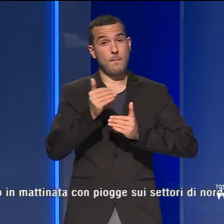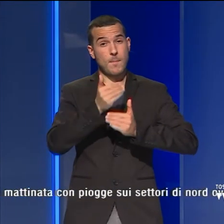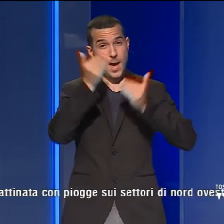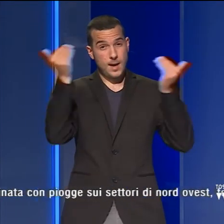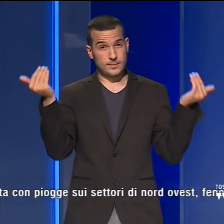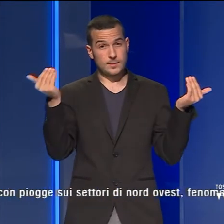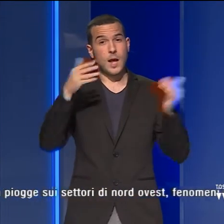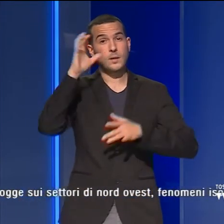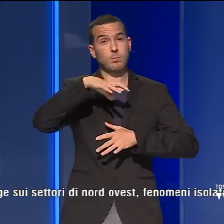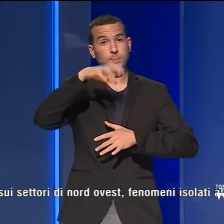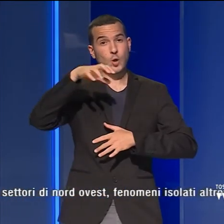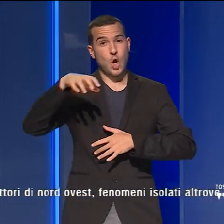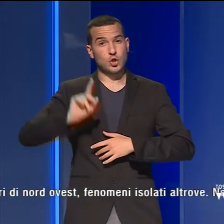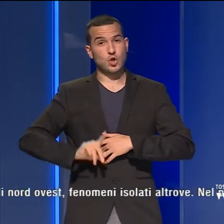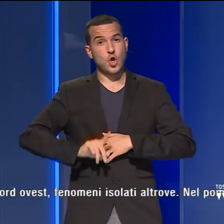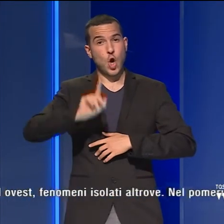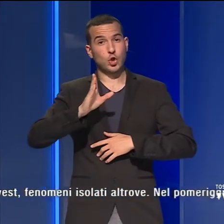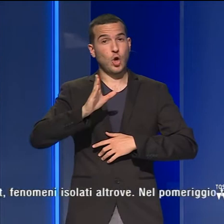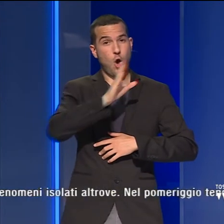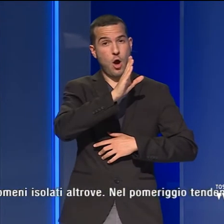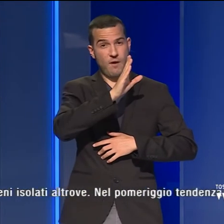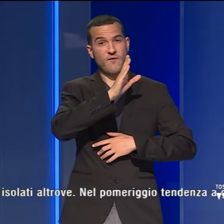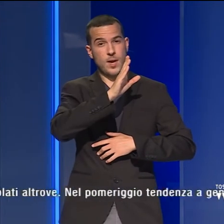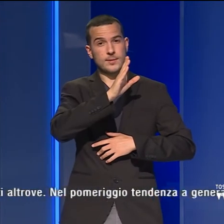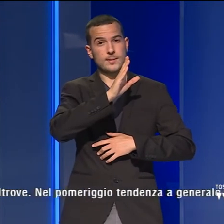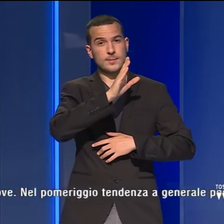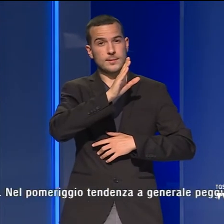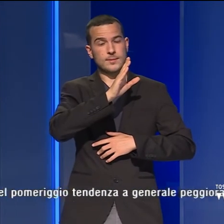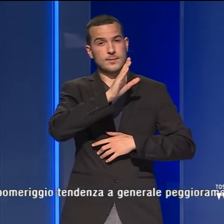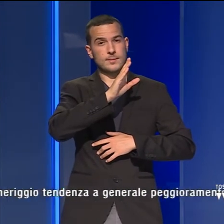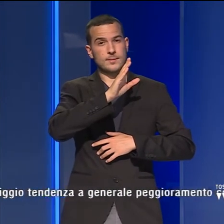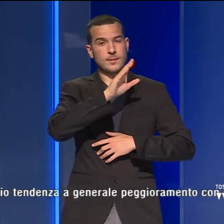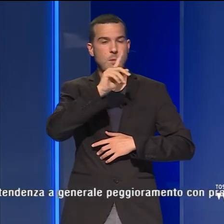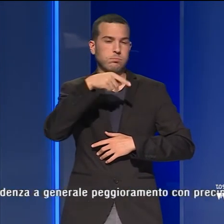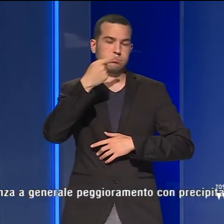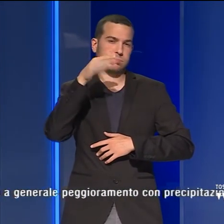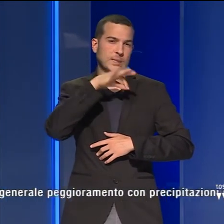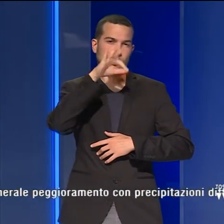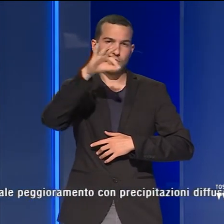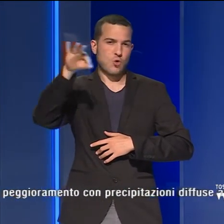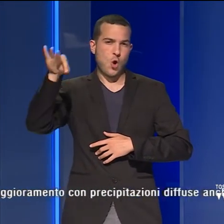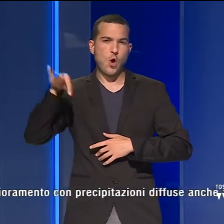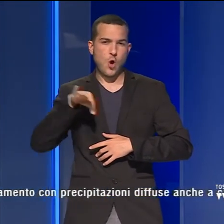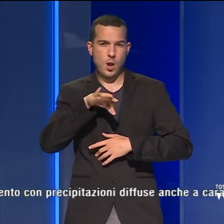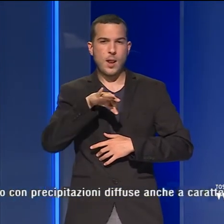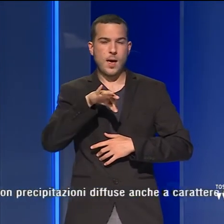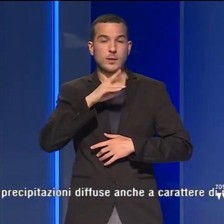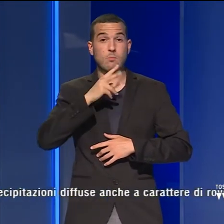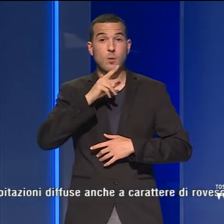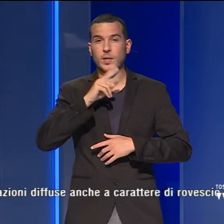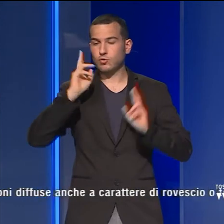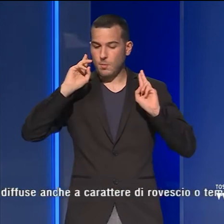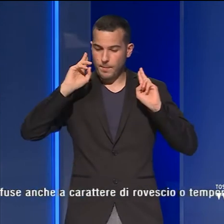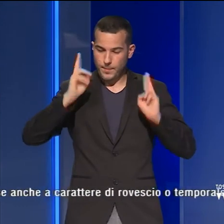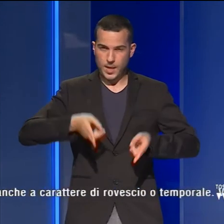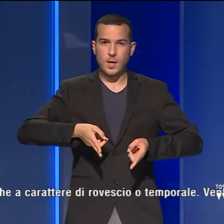piogge sui settori del nord-ovest, altrove invece fenomeni isolati. Nel pomeriggio peggiora